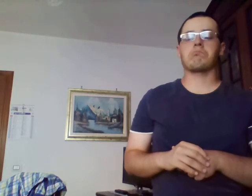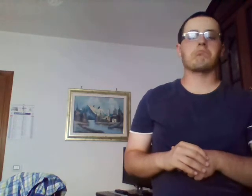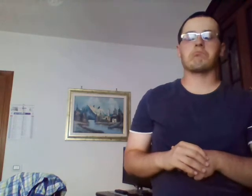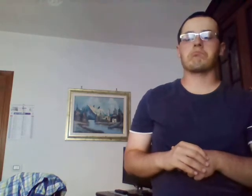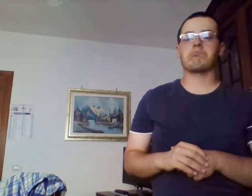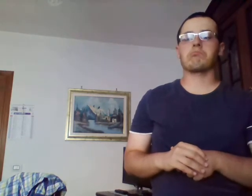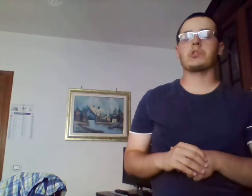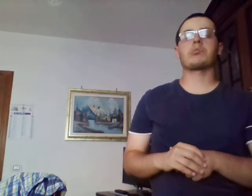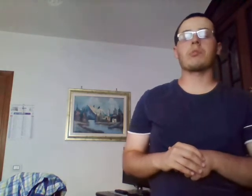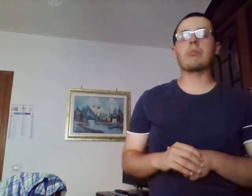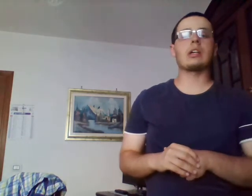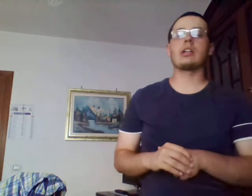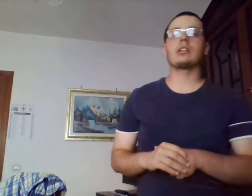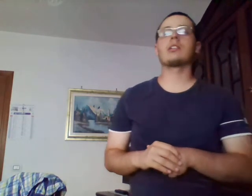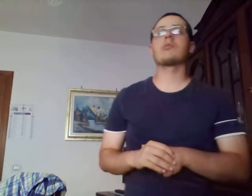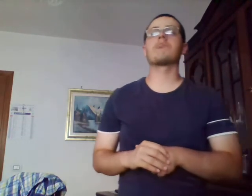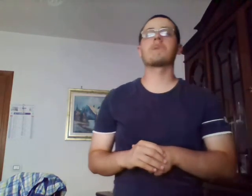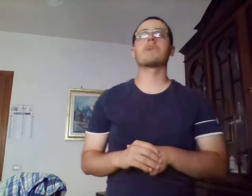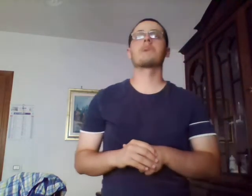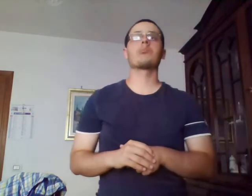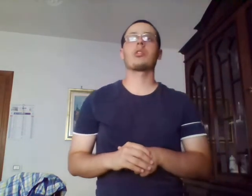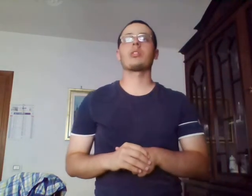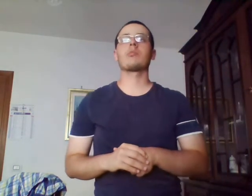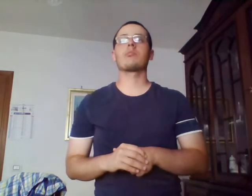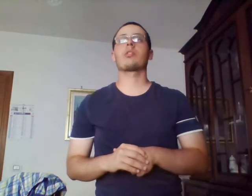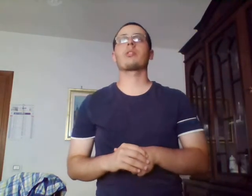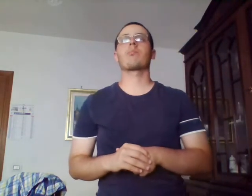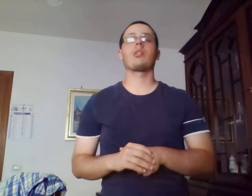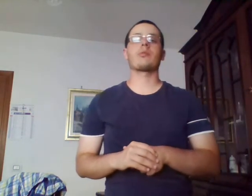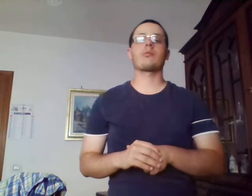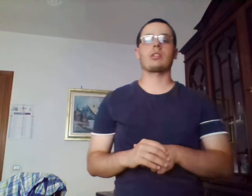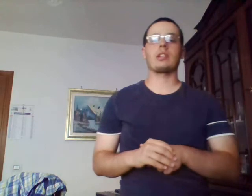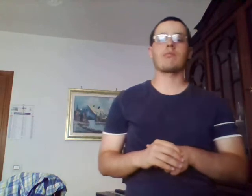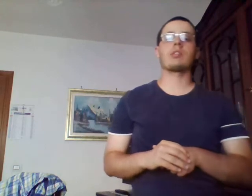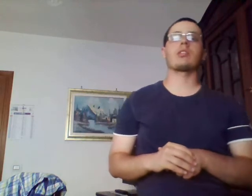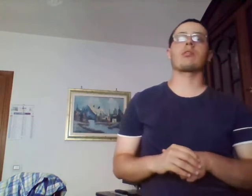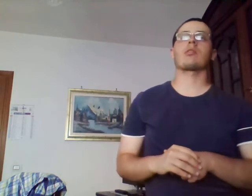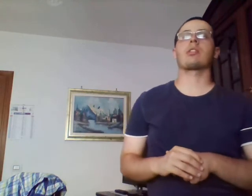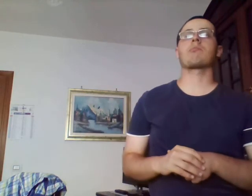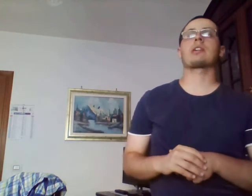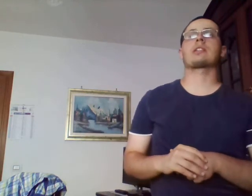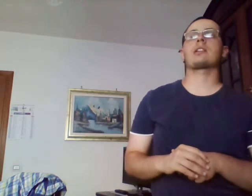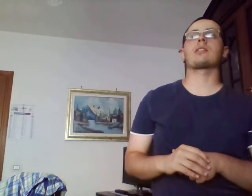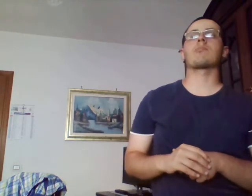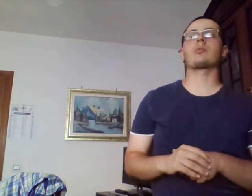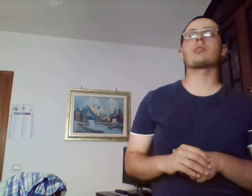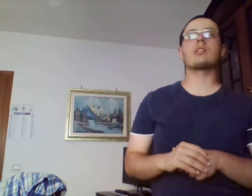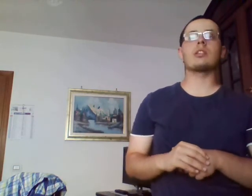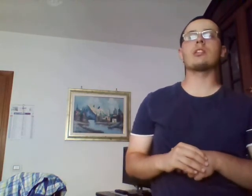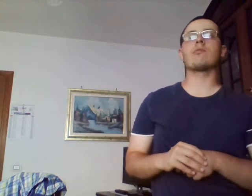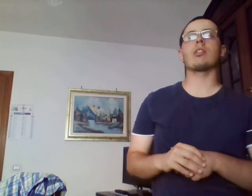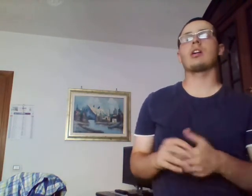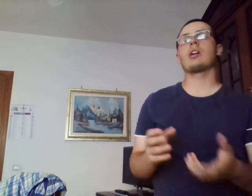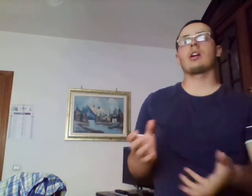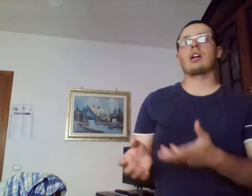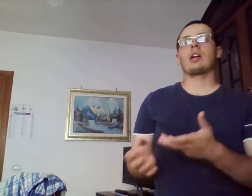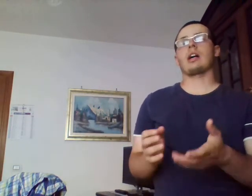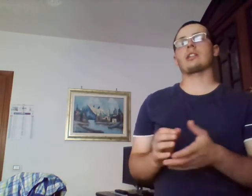tutto bene, il mio risponso è davvero abbastanza positivo, anche